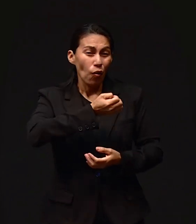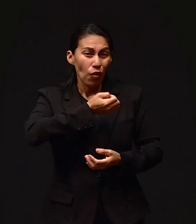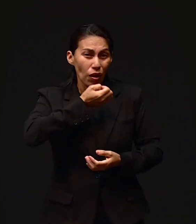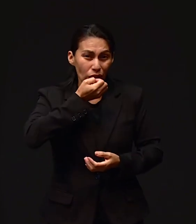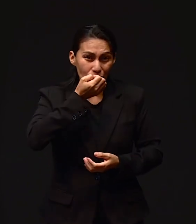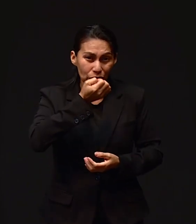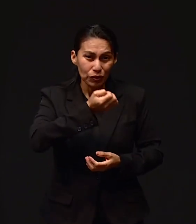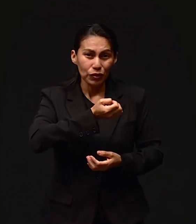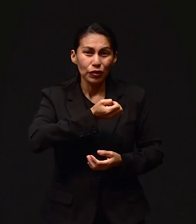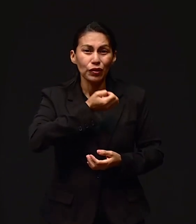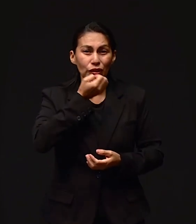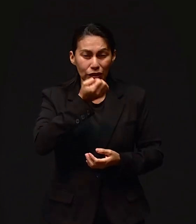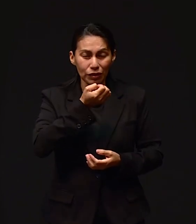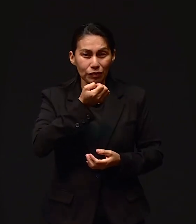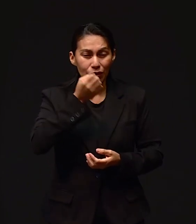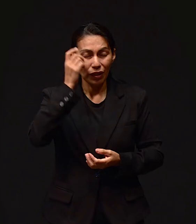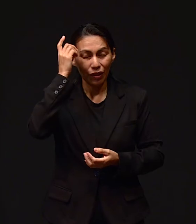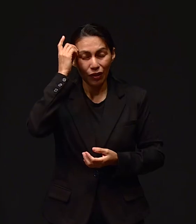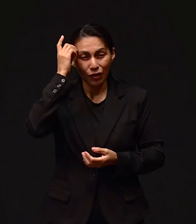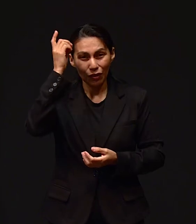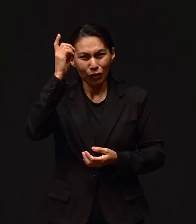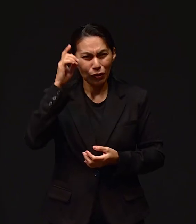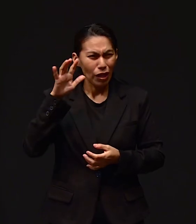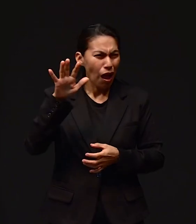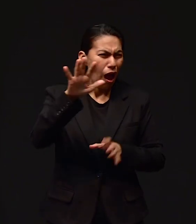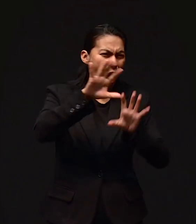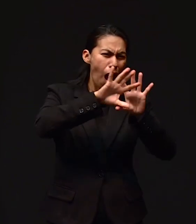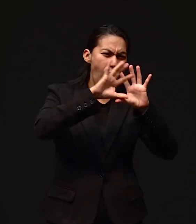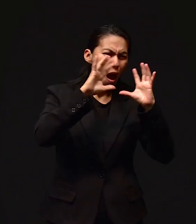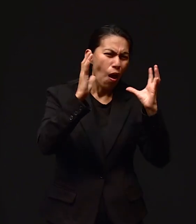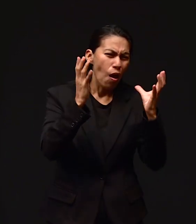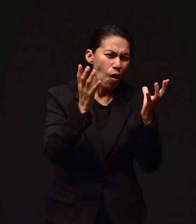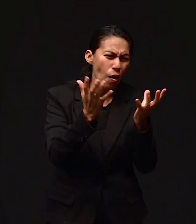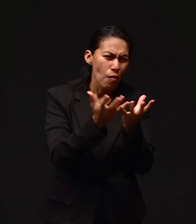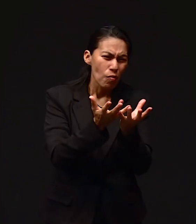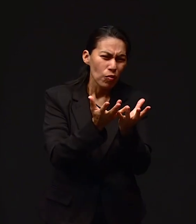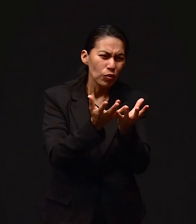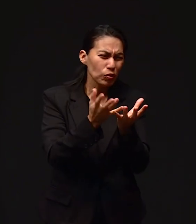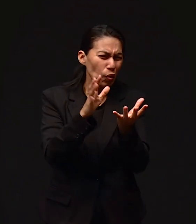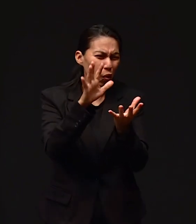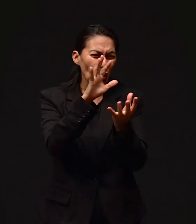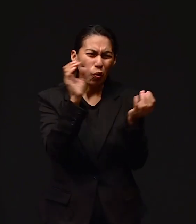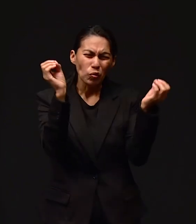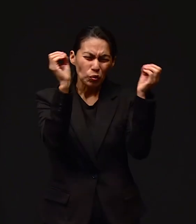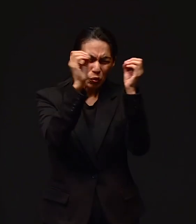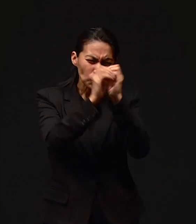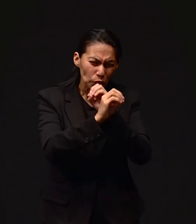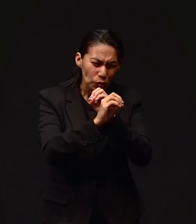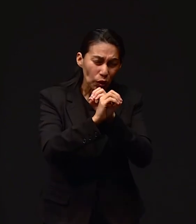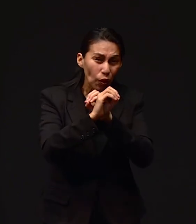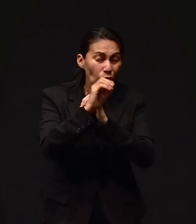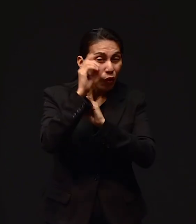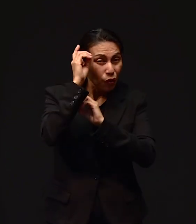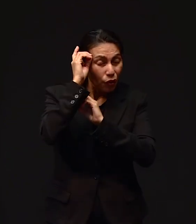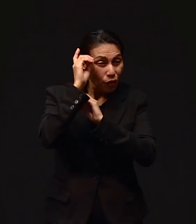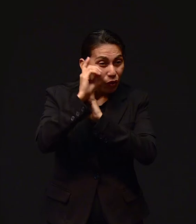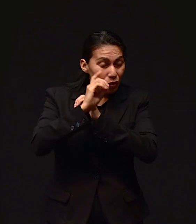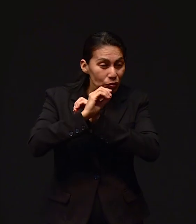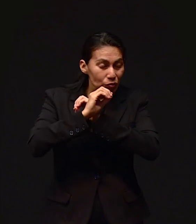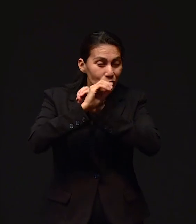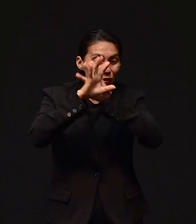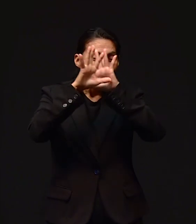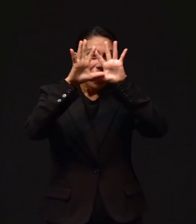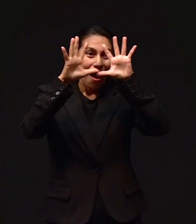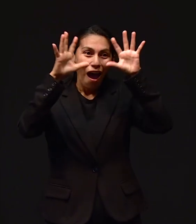oraciones y Dios pueda iluminar a este mundo que realmente está en una franca